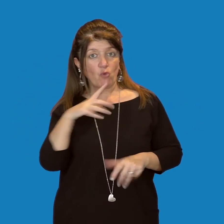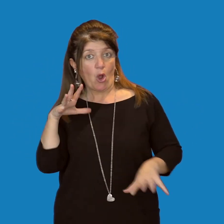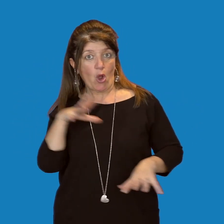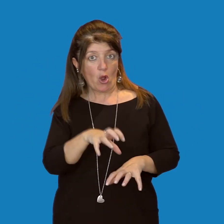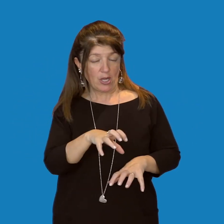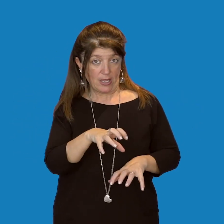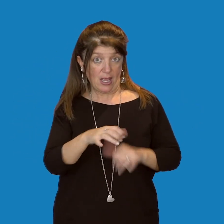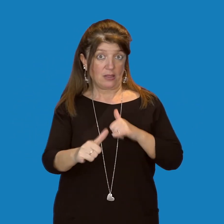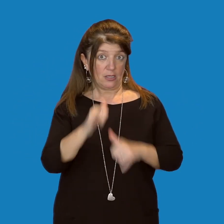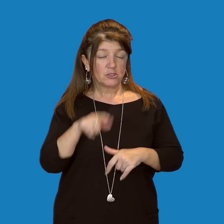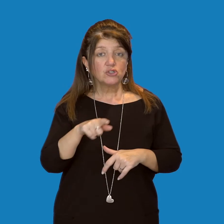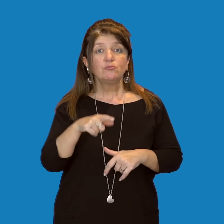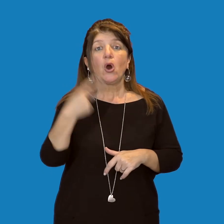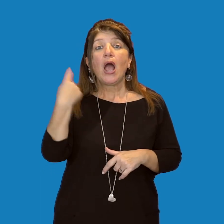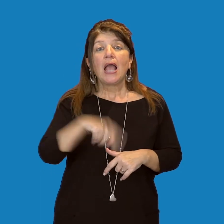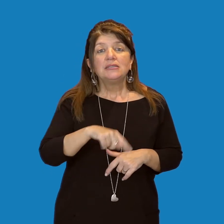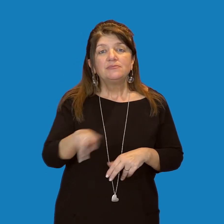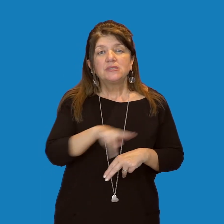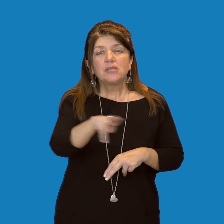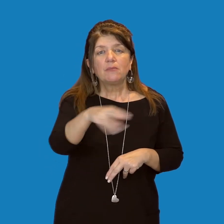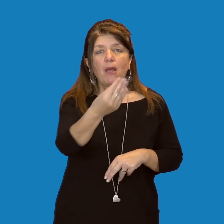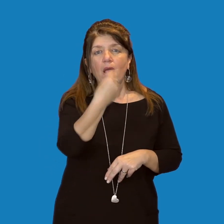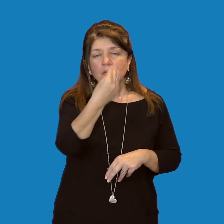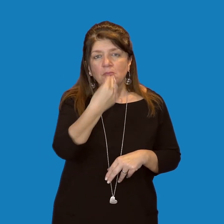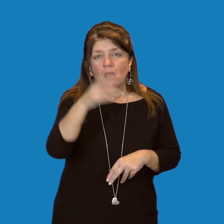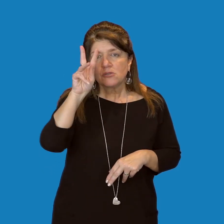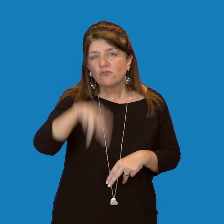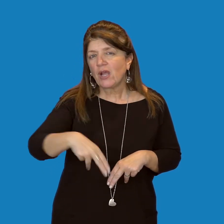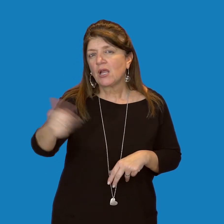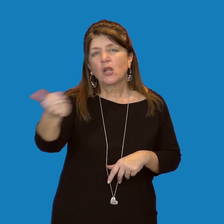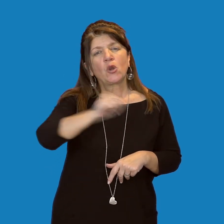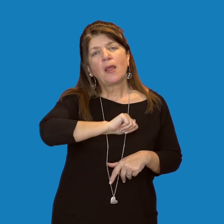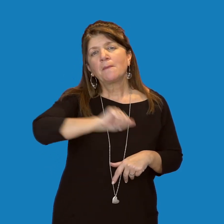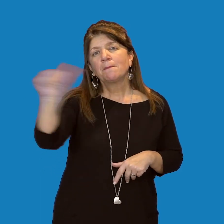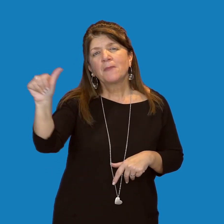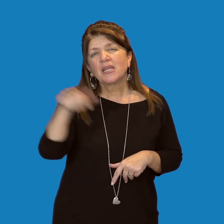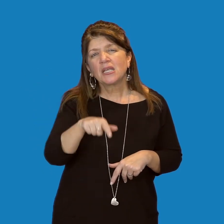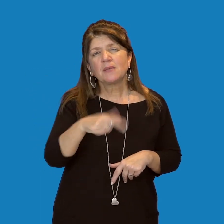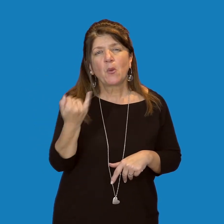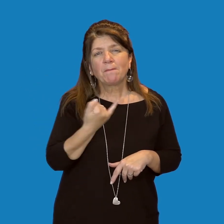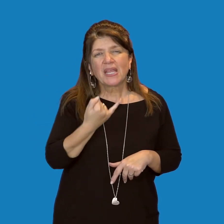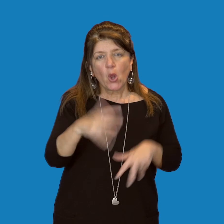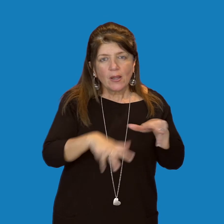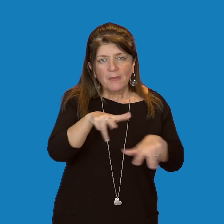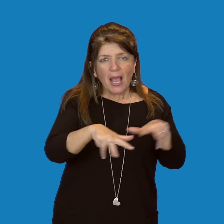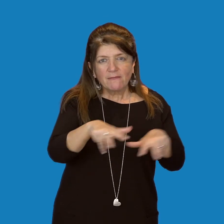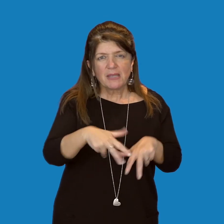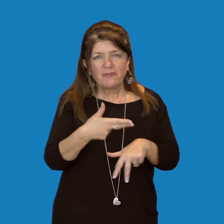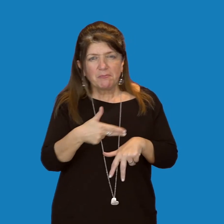Il cibo del serpente a sonagli consiste principalmente in piccoli mammiferi, ma vengono catturati anche